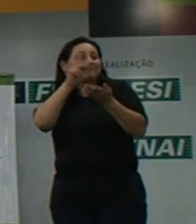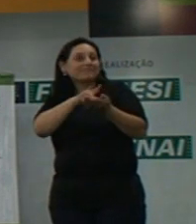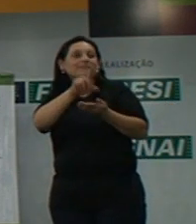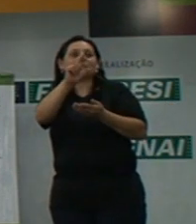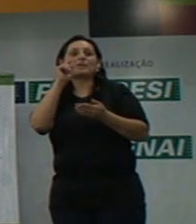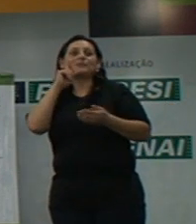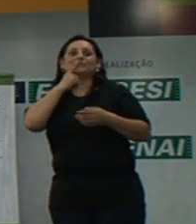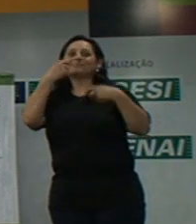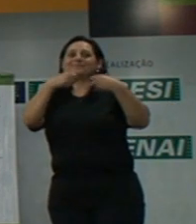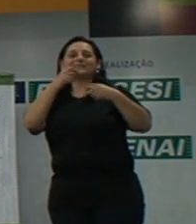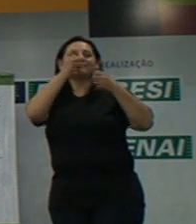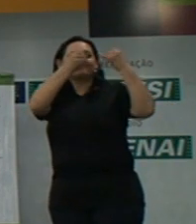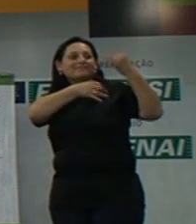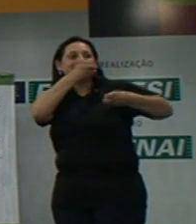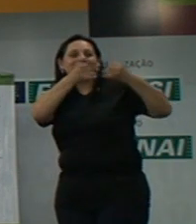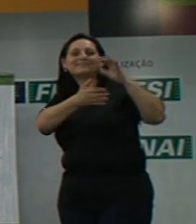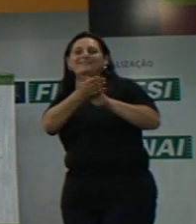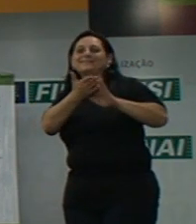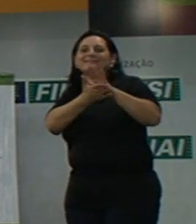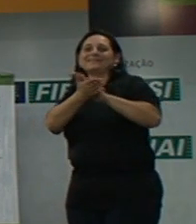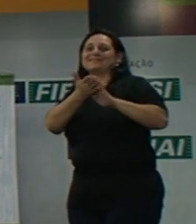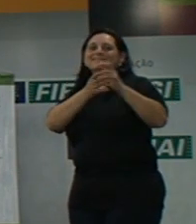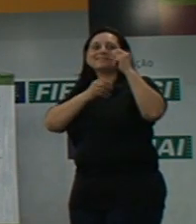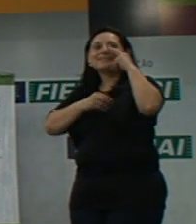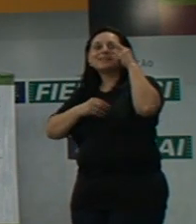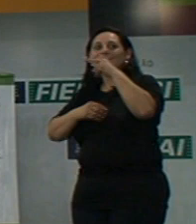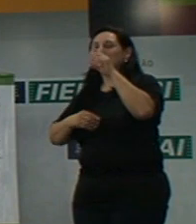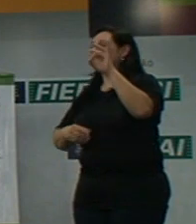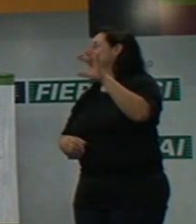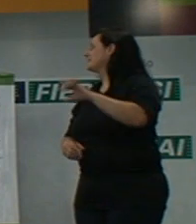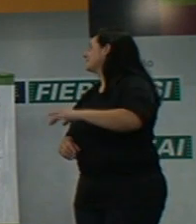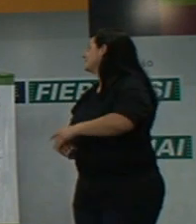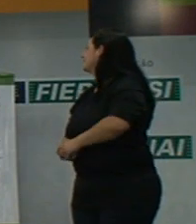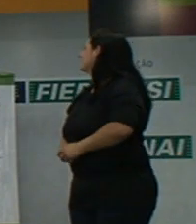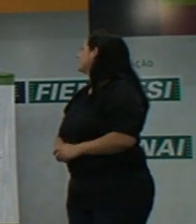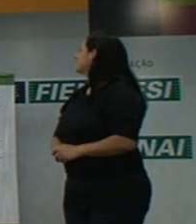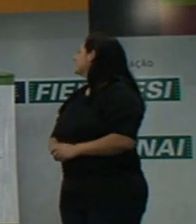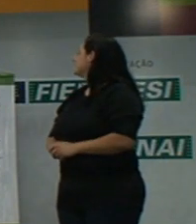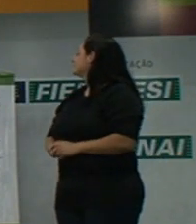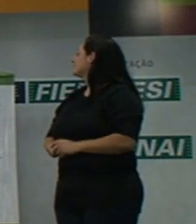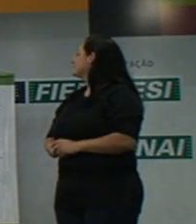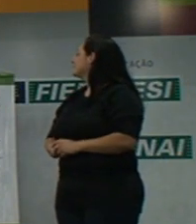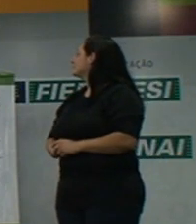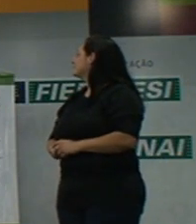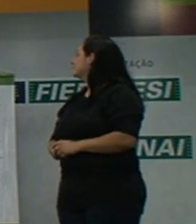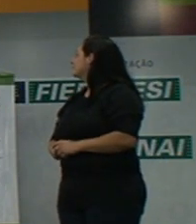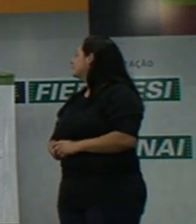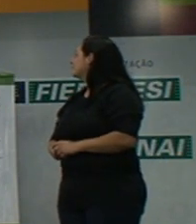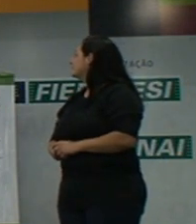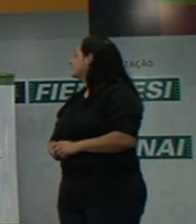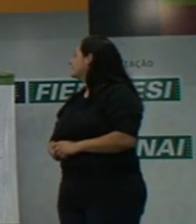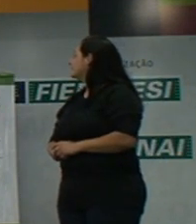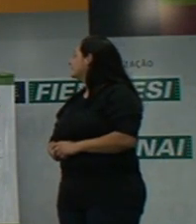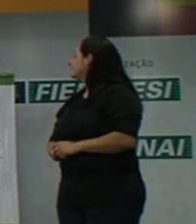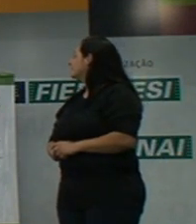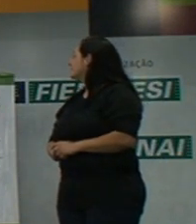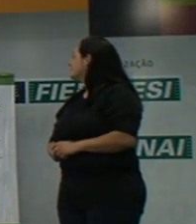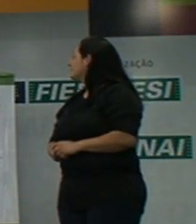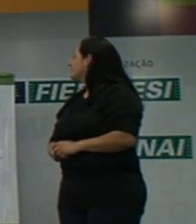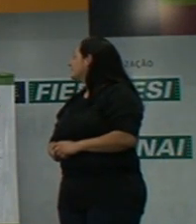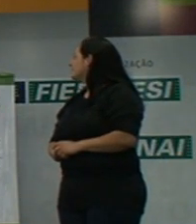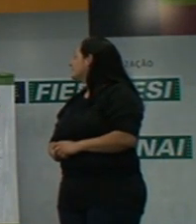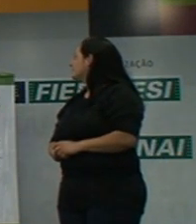parar da ré, vai embora, uma pessoa se relaxa, olha de pé, que várias pessoas estão passando pelo estacionamento, olhando as cadeiras de rodas,